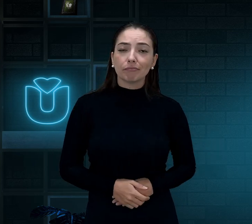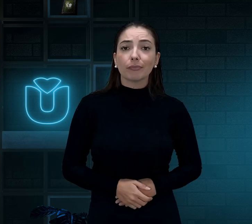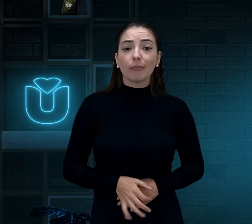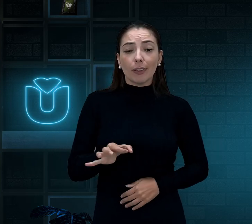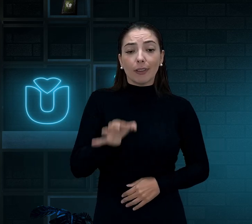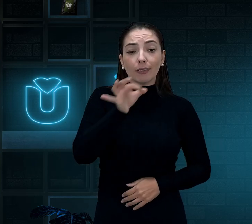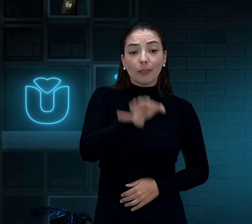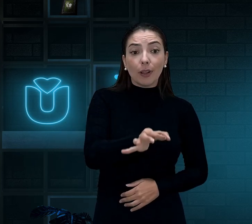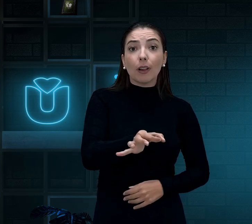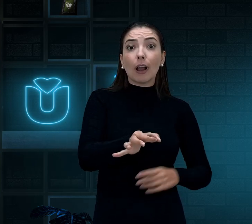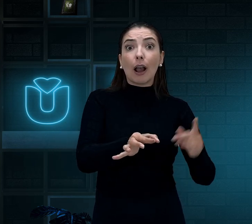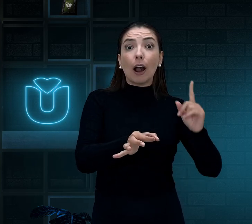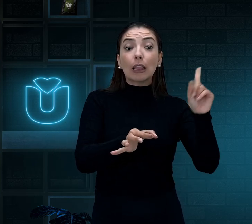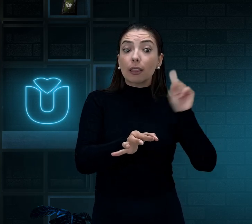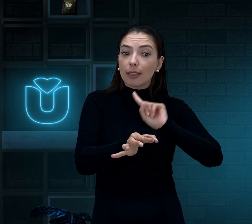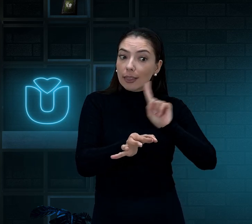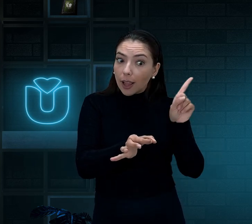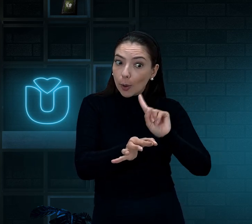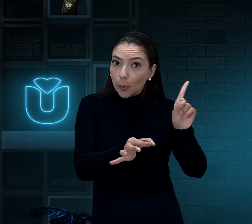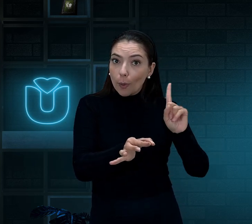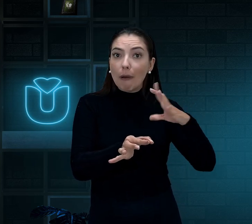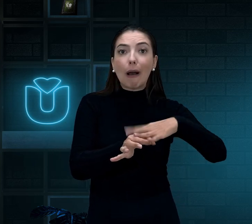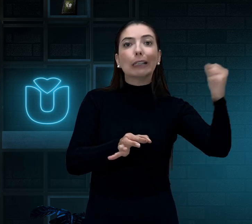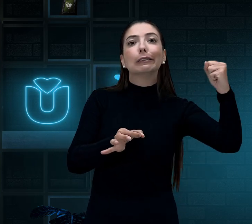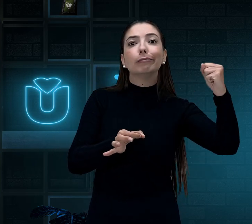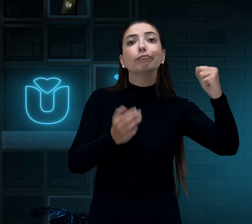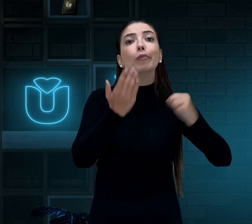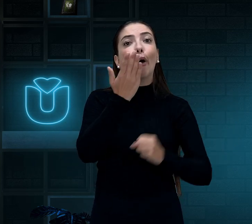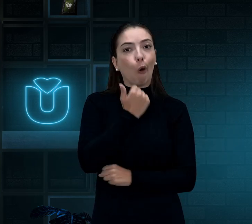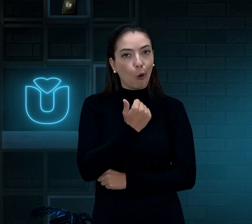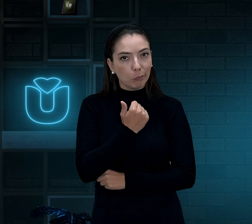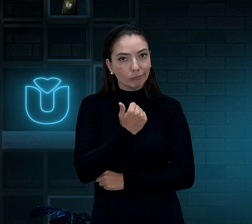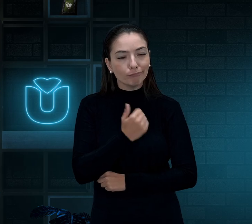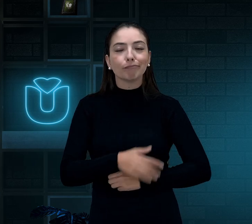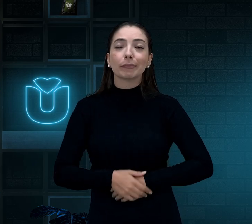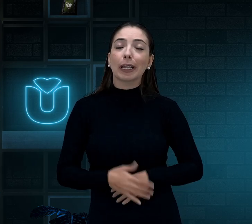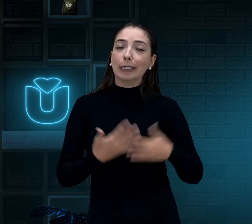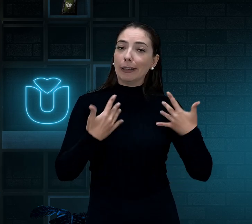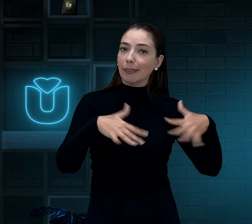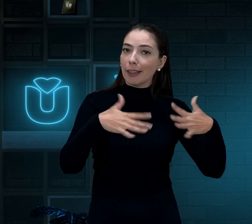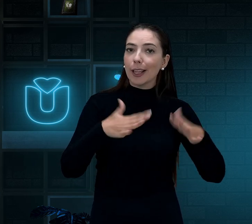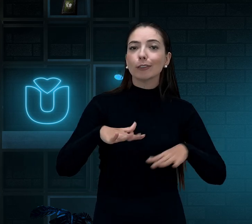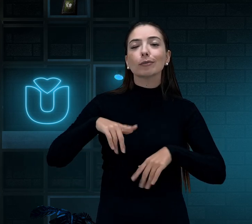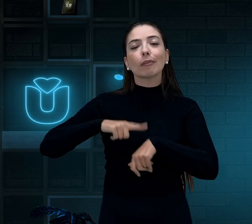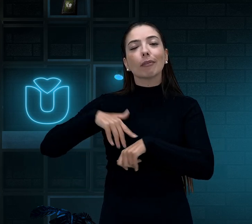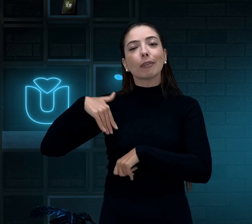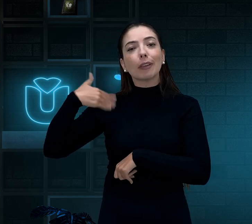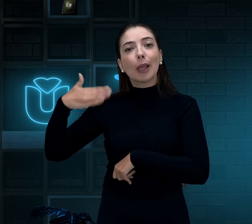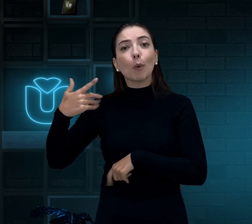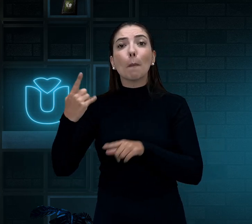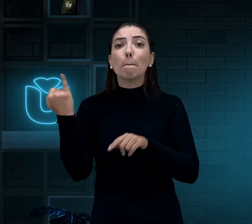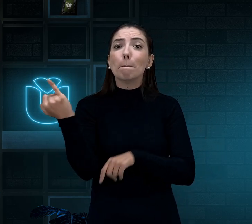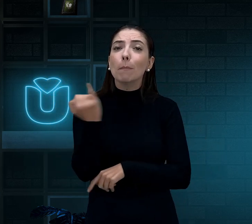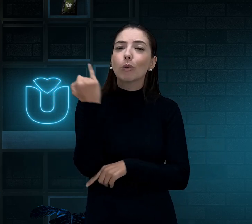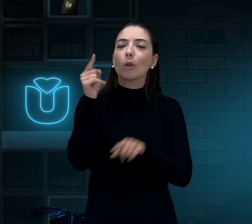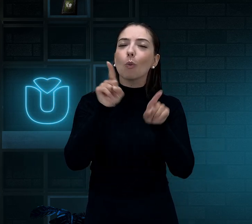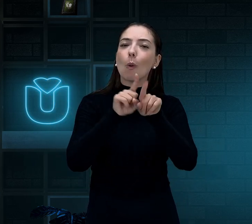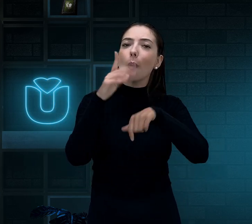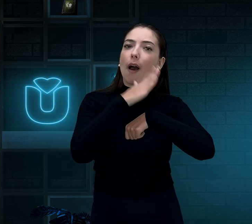Coloco o petisco, sinalizo não e eles roubam e comem. Deixa! Passa o tempo, o importante é que a gente